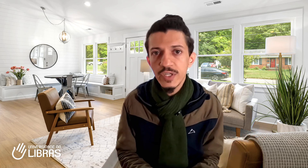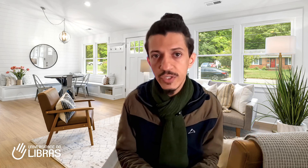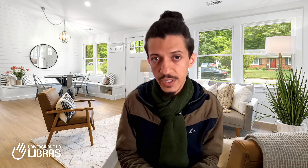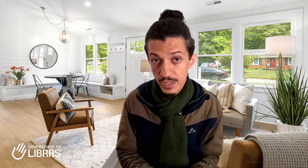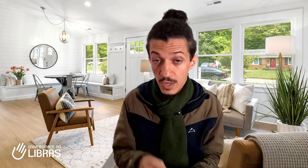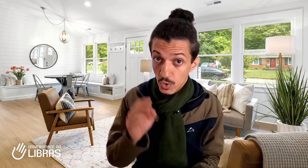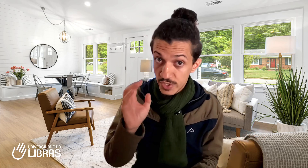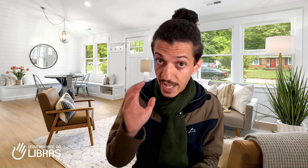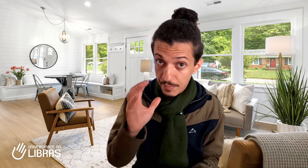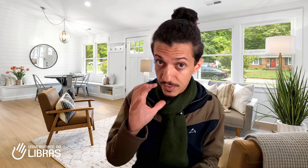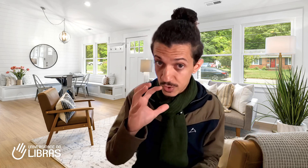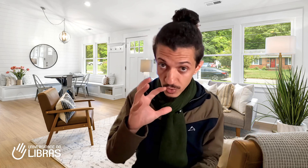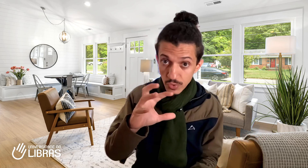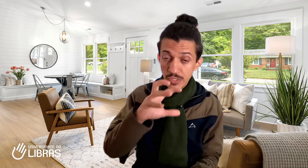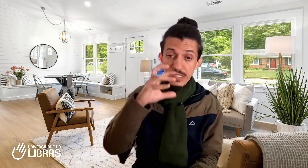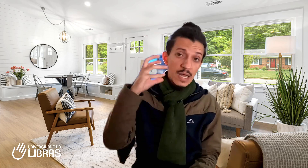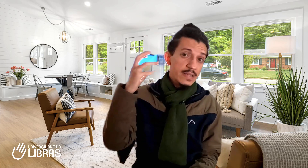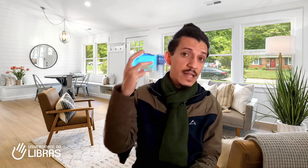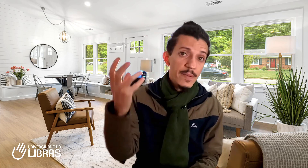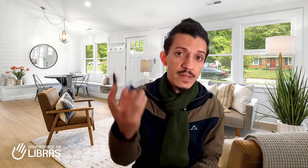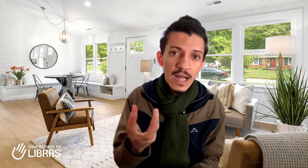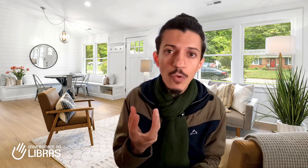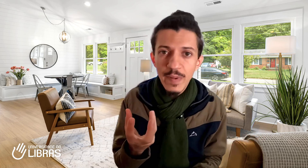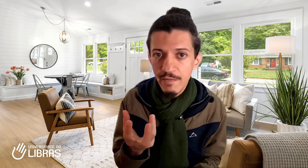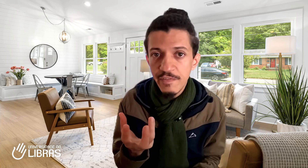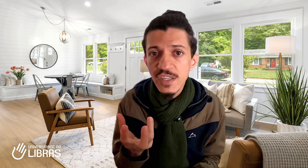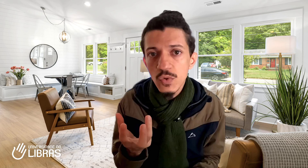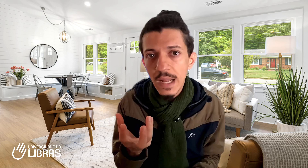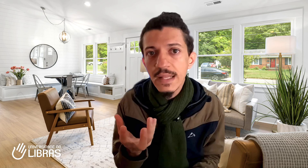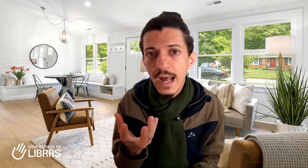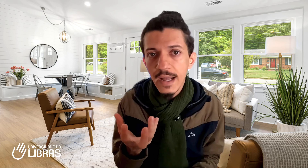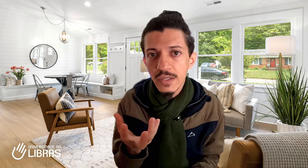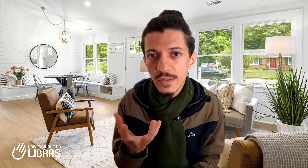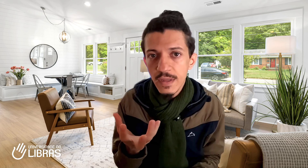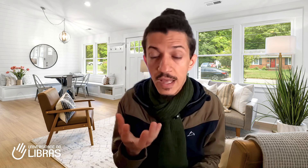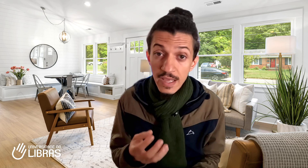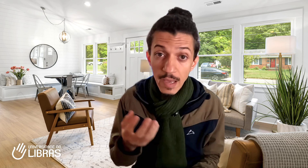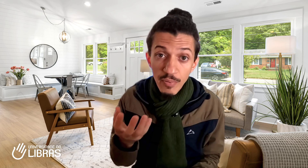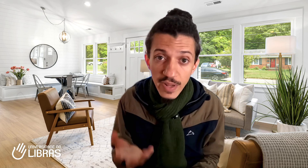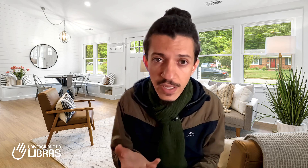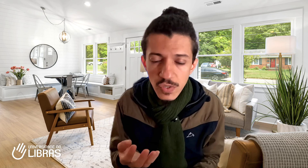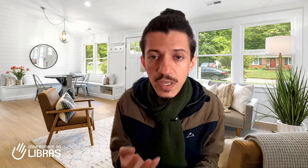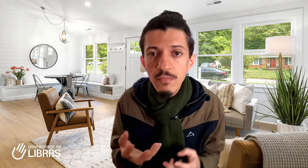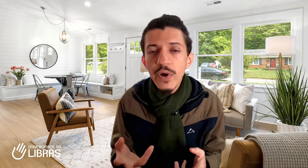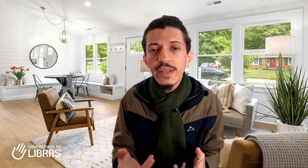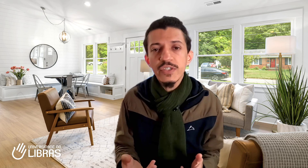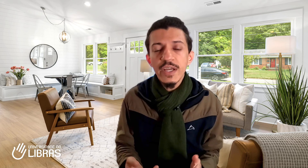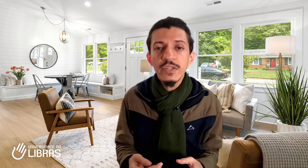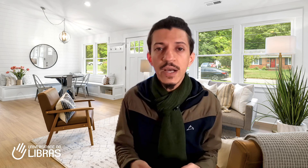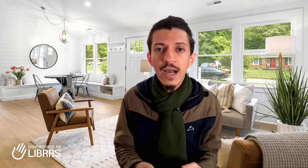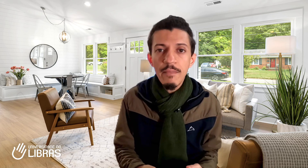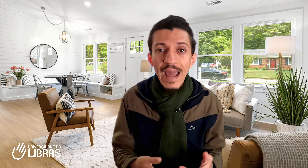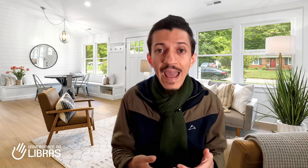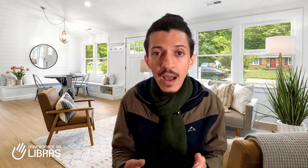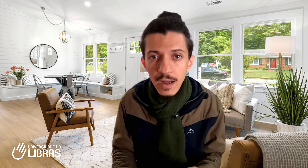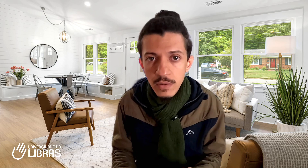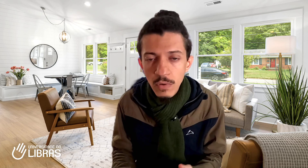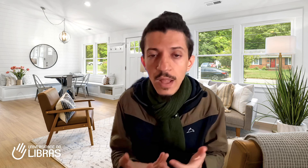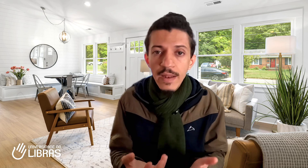a dia. O cérebro dos surdos está adaptado para a visualidade. E é por isso que muita gente acaba errando na